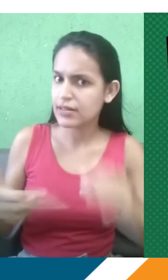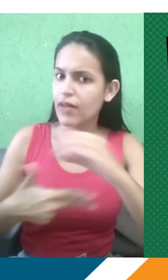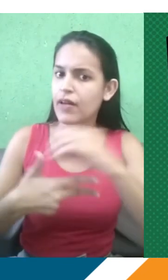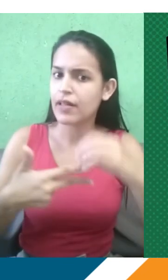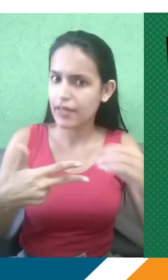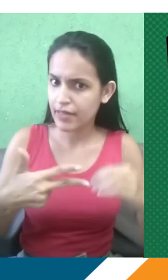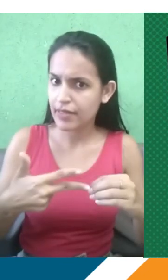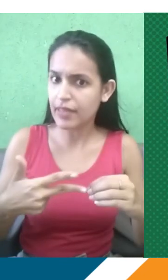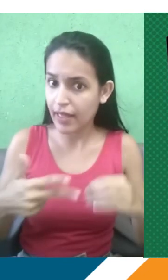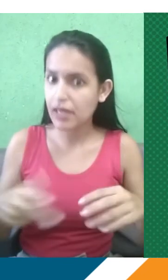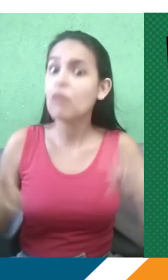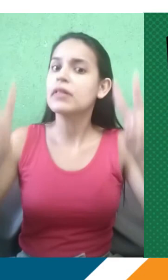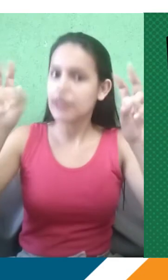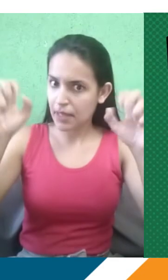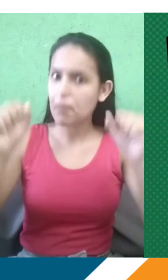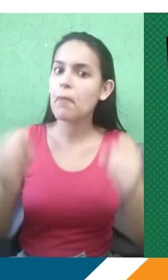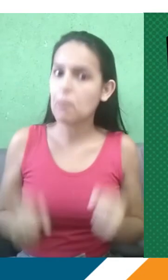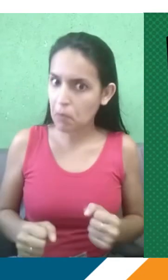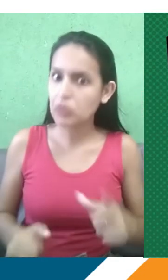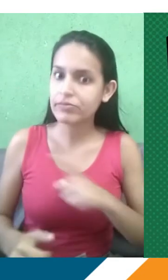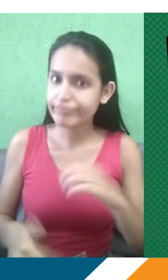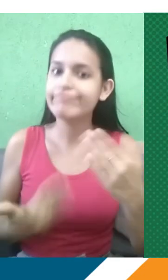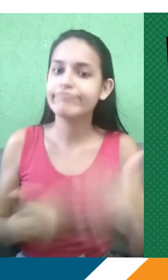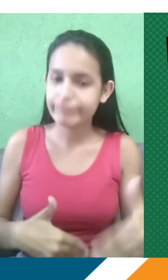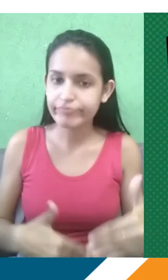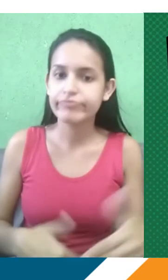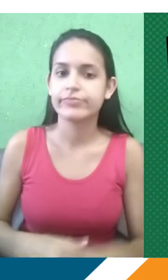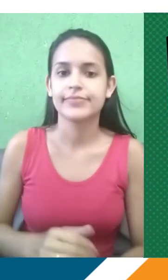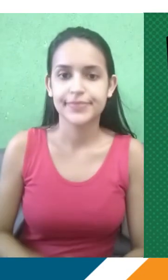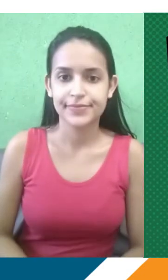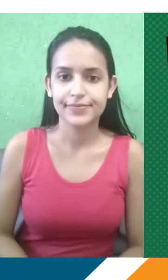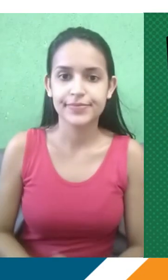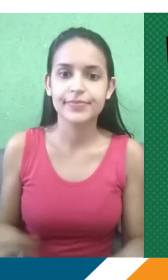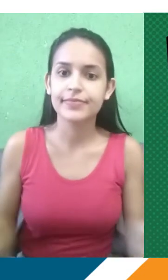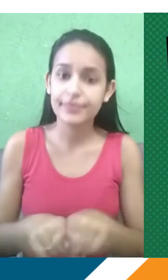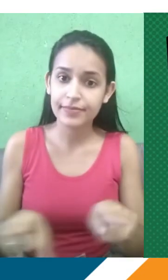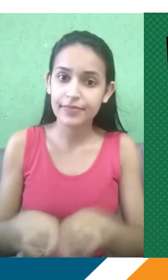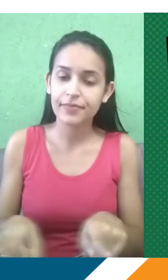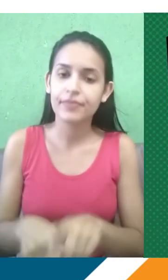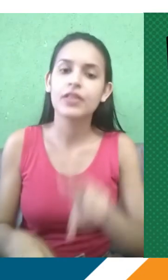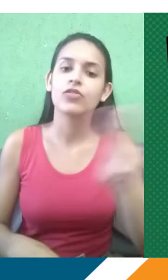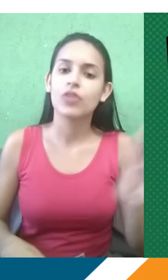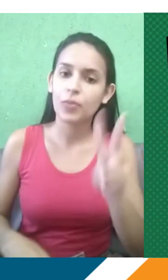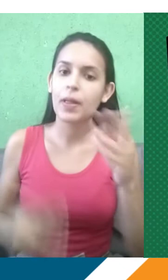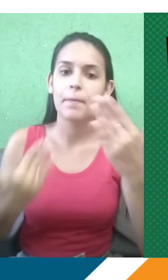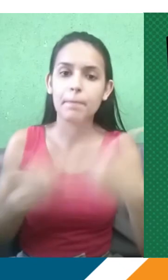esses temas são recorrentes para cair em um vestibular, sabe? Em uma prova de língua estrangeira, ou em uma prova de língua portuguesa. Ou seja,